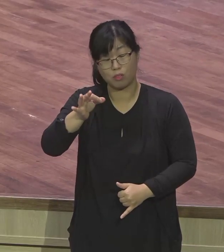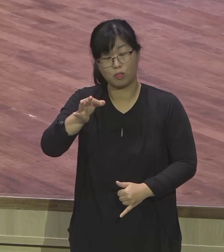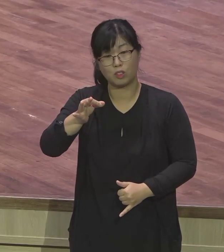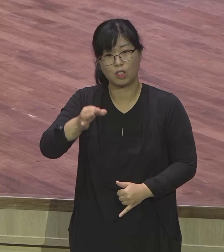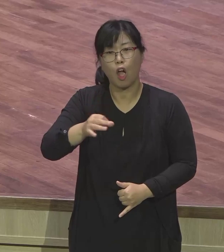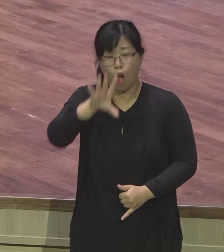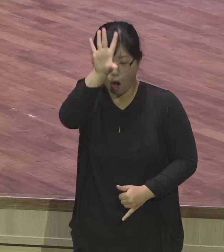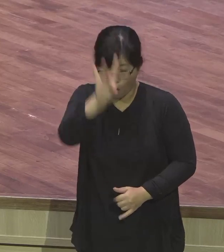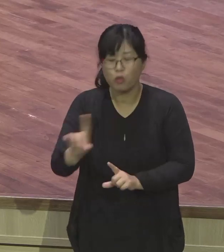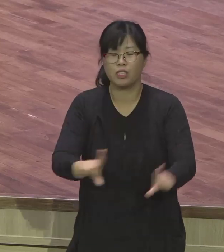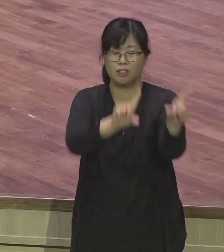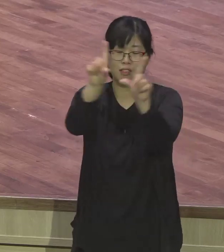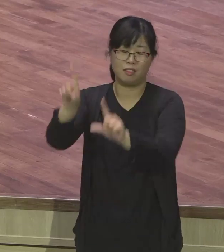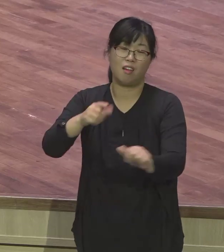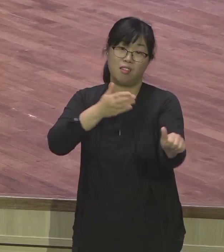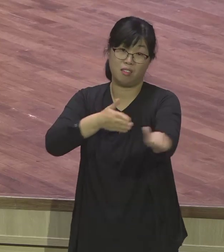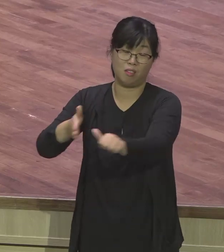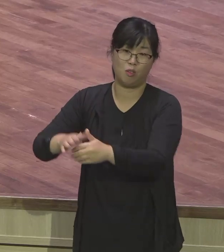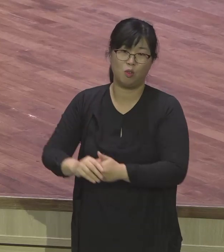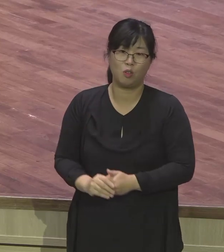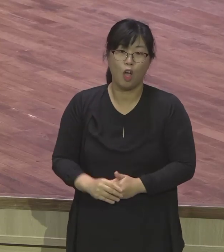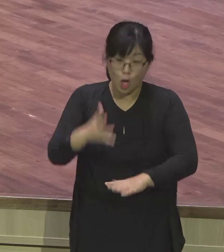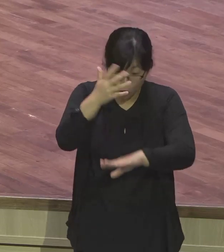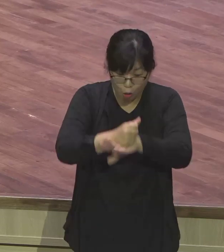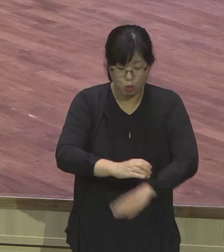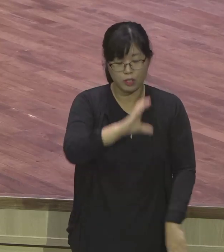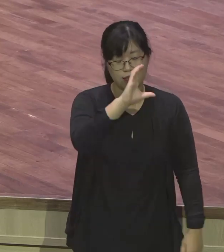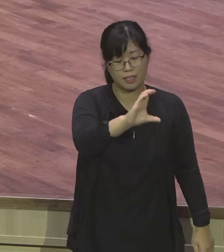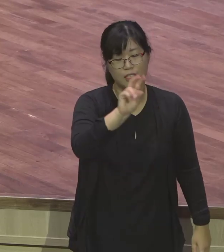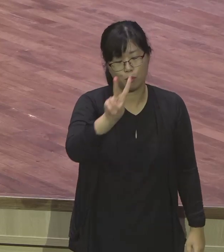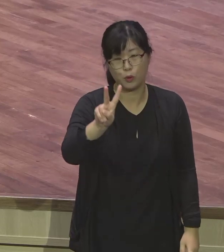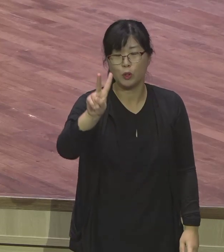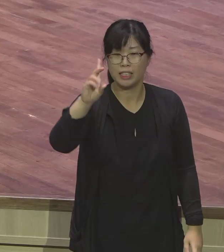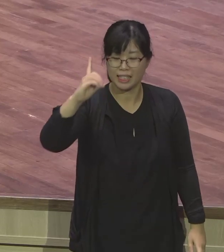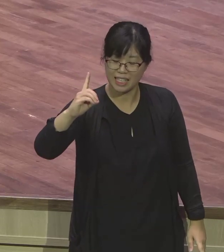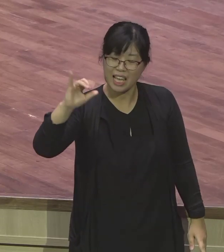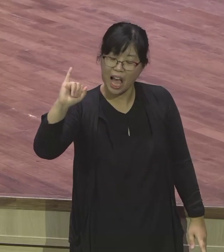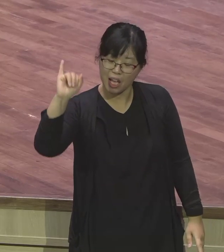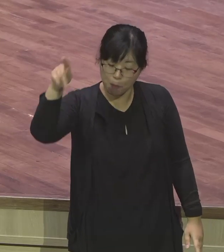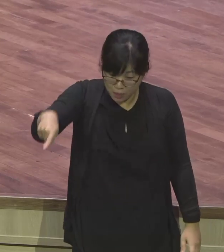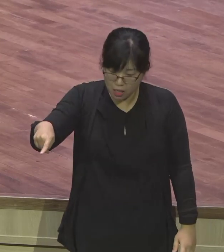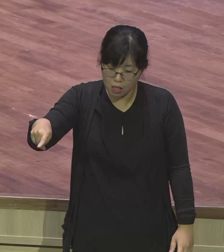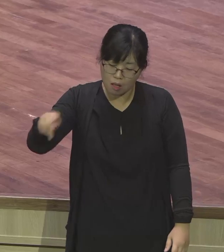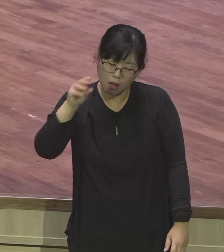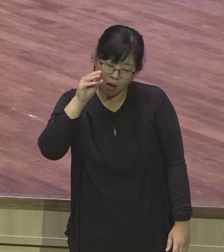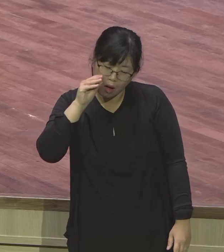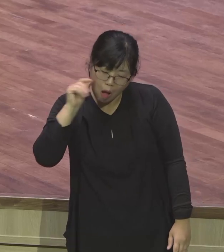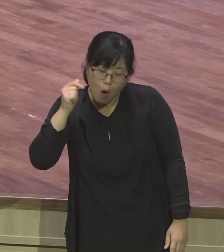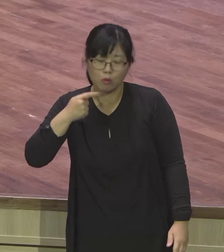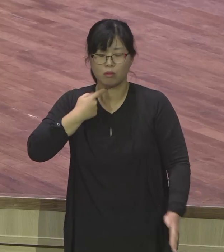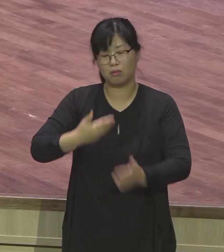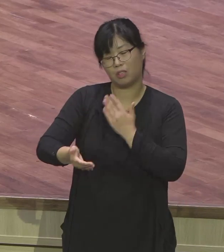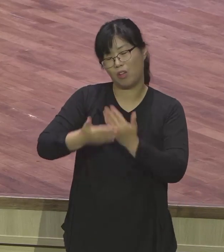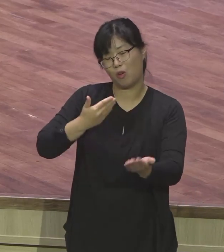한 해가 멋진 인생 작품 되기를 죄므로 축복합니다. 그럼 첫째로 쓰임 받는 하나님의 도구입니다.